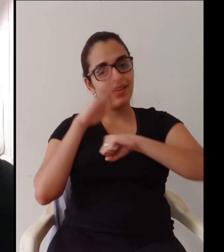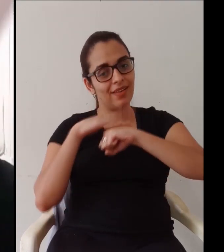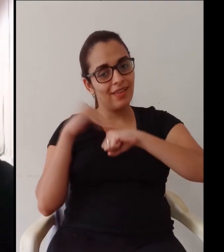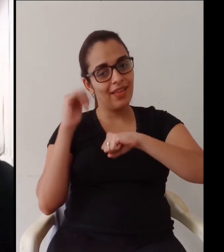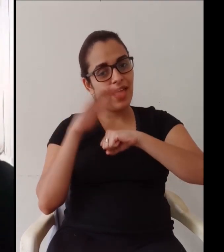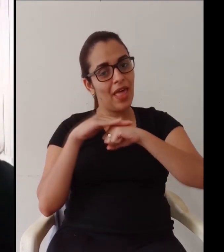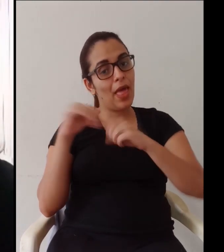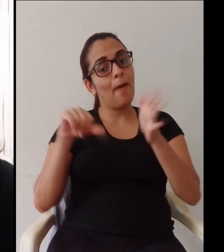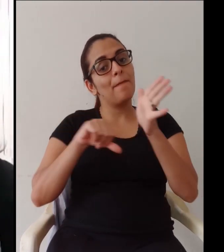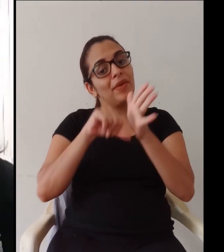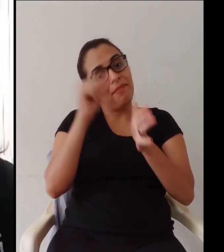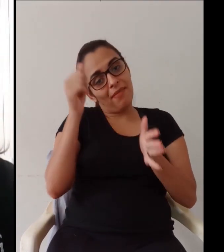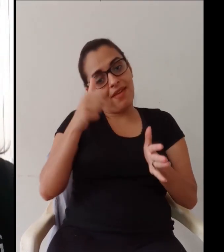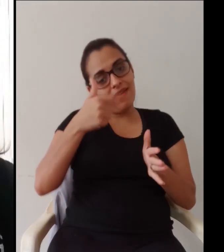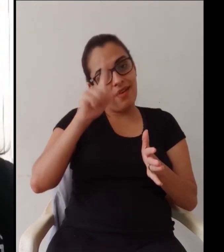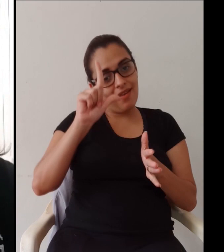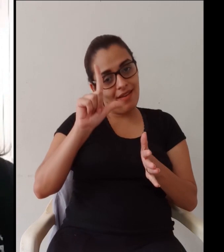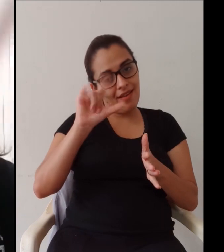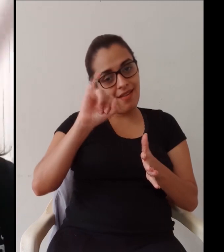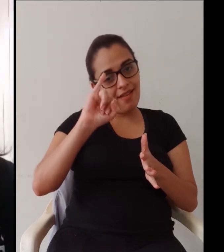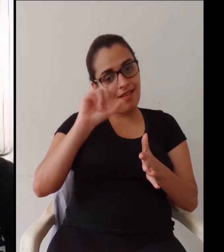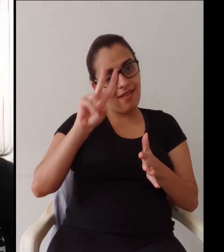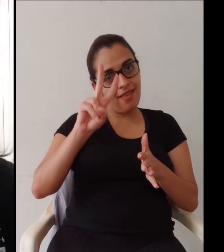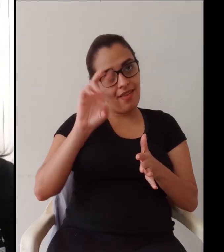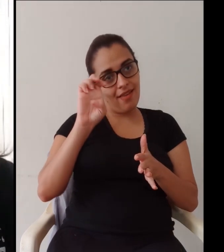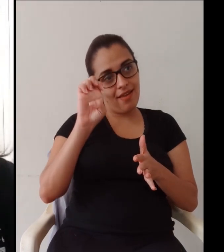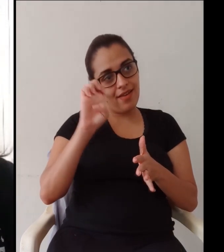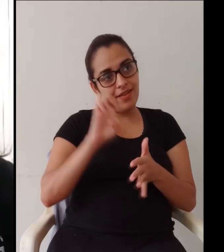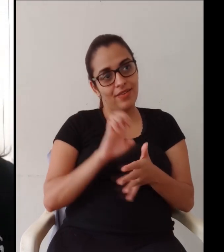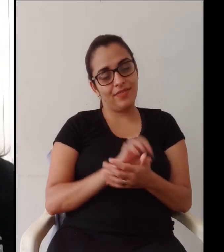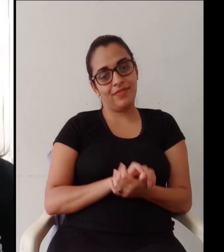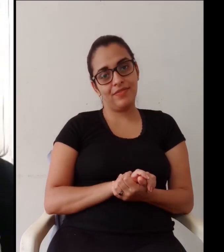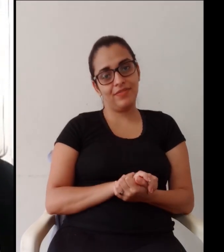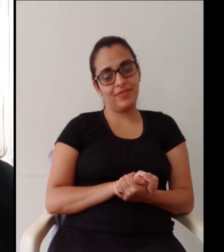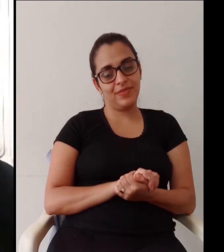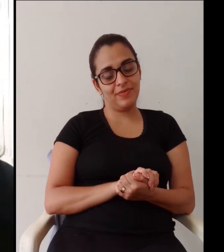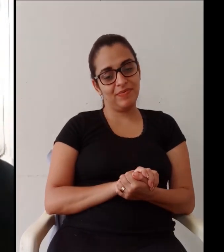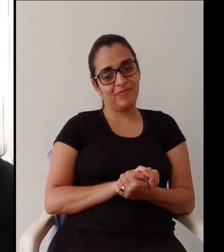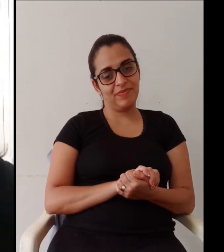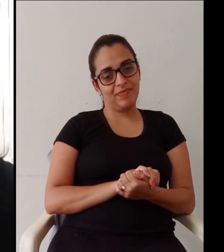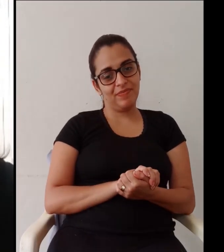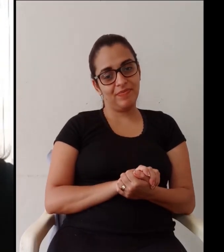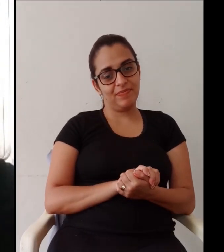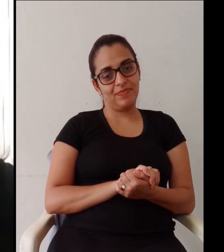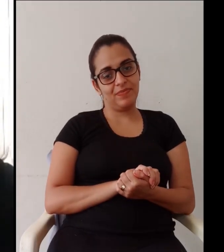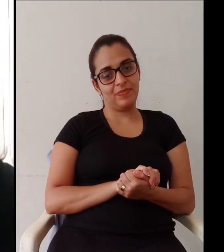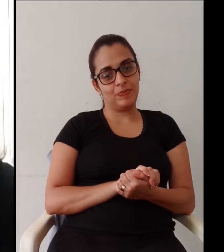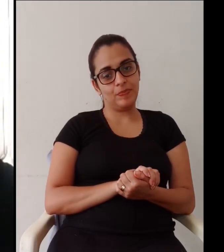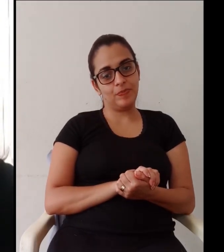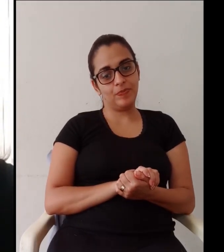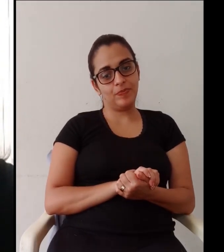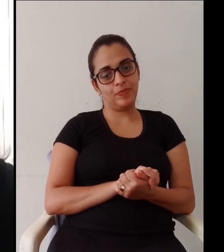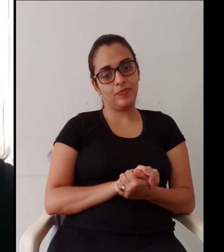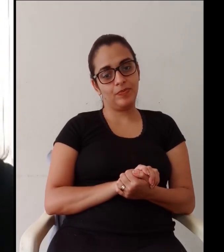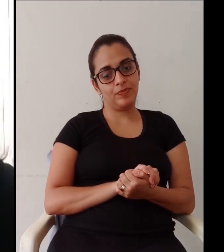o pessoal tá rindo aí da gente né olha a gente pediu um carinho especial que é a nossa primeira live